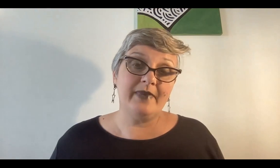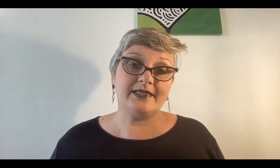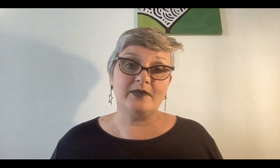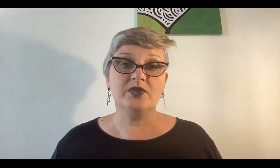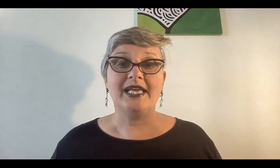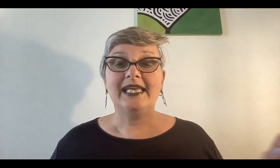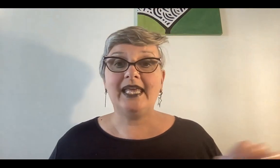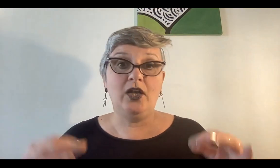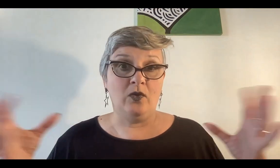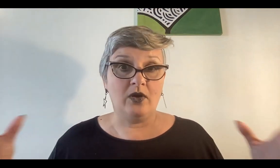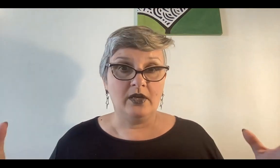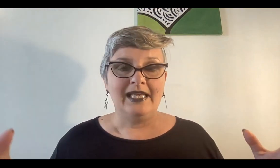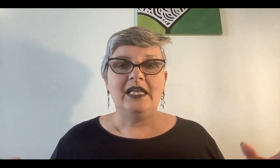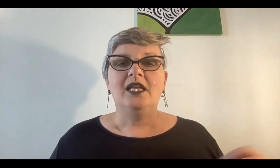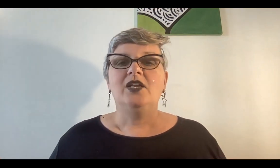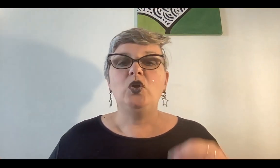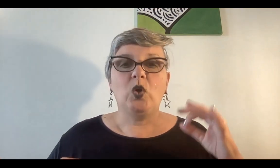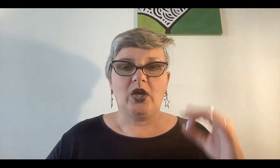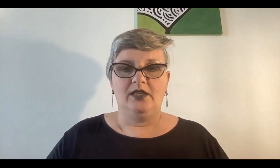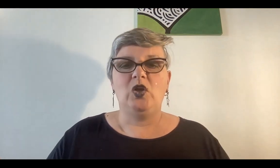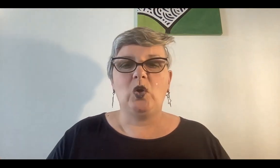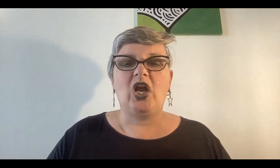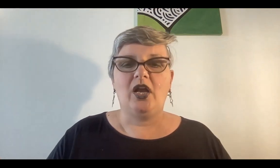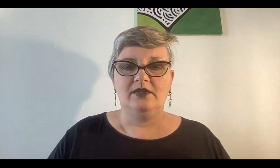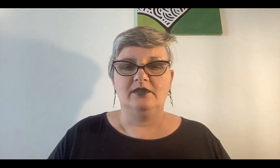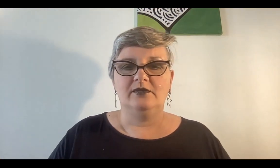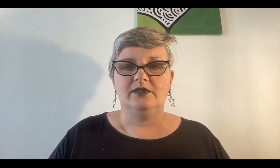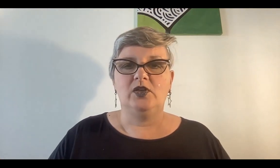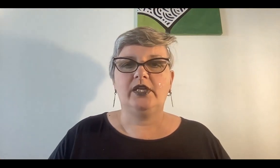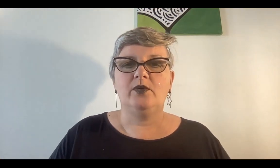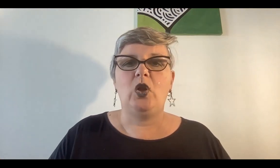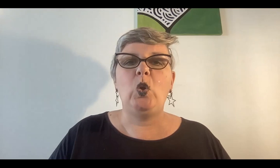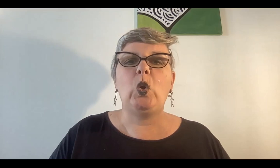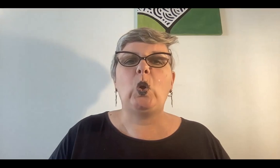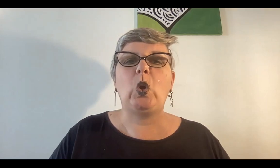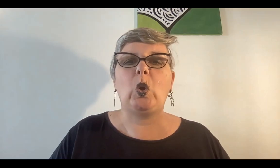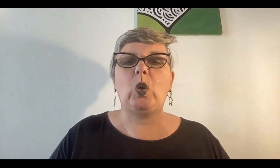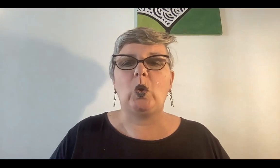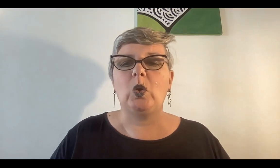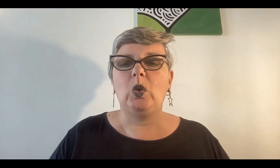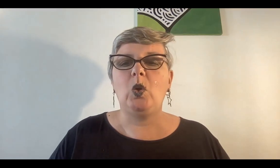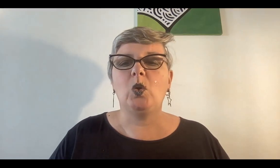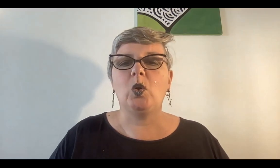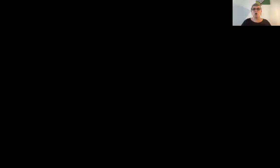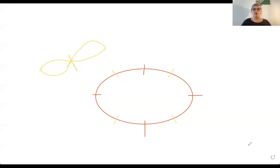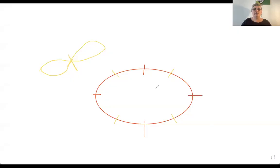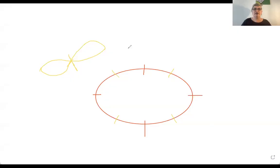máximos que es Luke. Luke, Luke, te lo escribo, Luke, Luke, porque